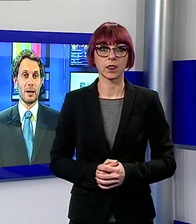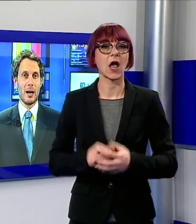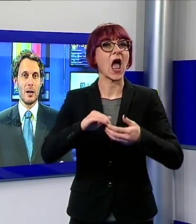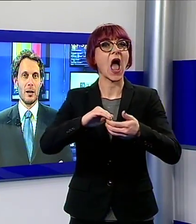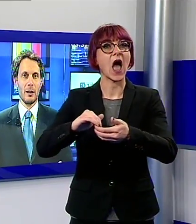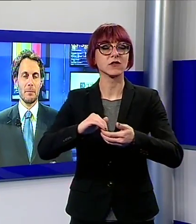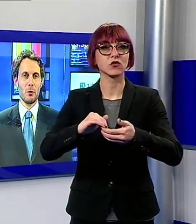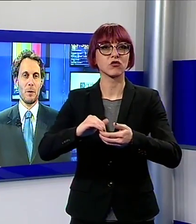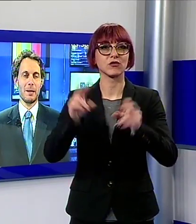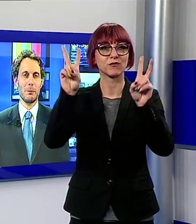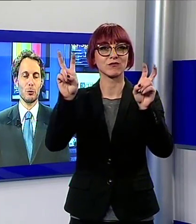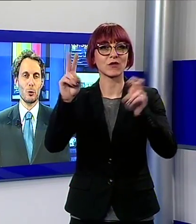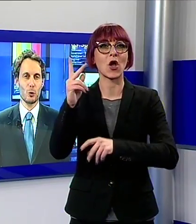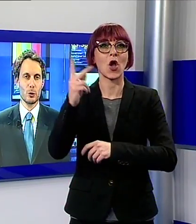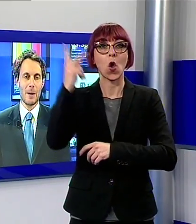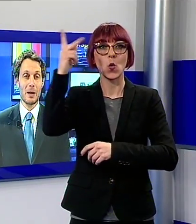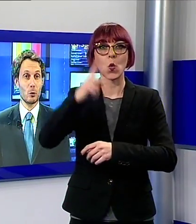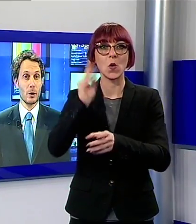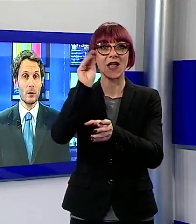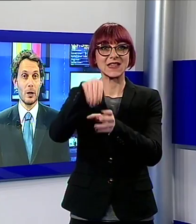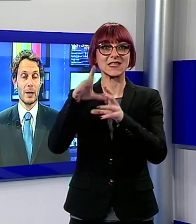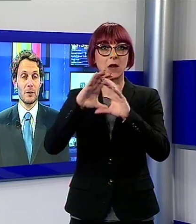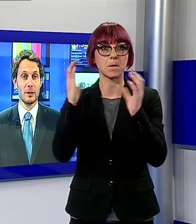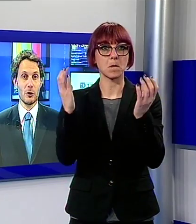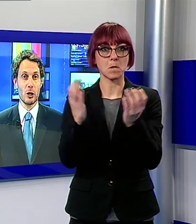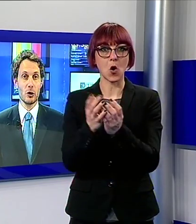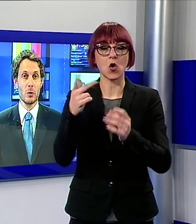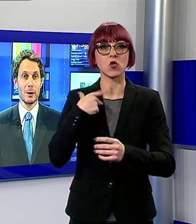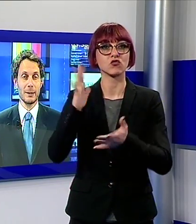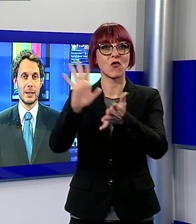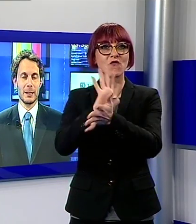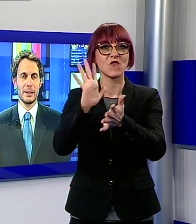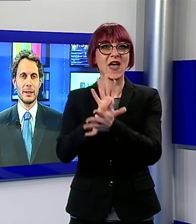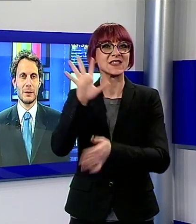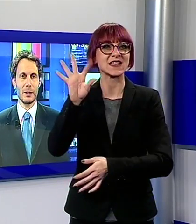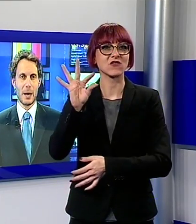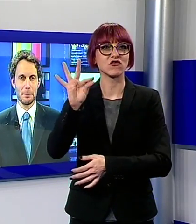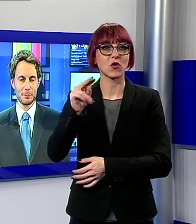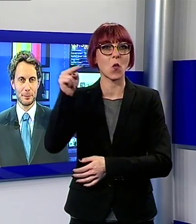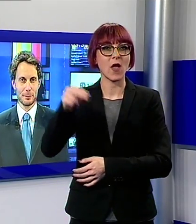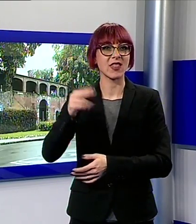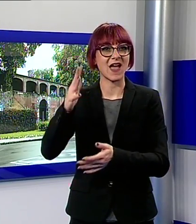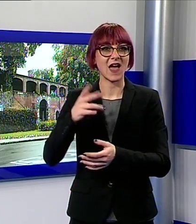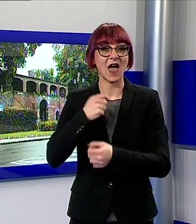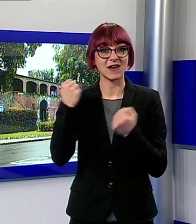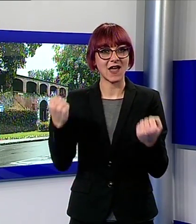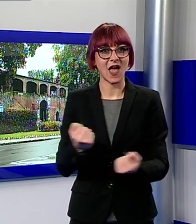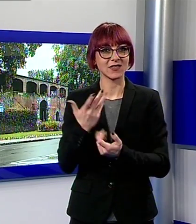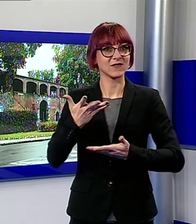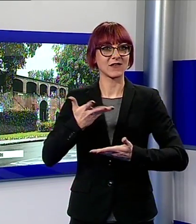ovviamente molto conosciuta associazione che festeggia i 50 anni di attività 50 anni fa per la